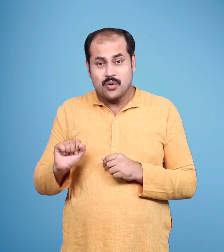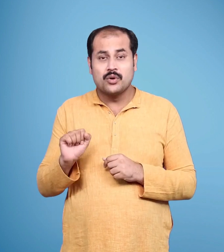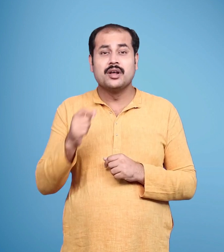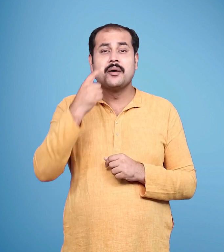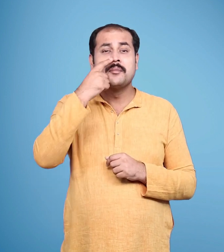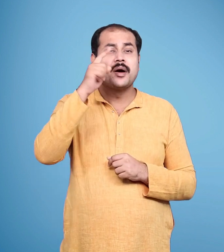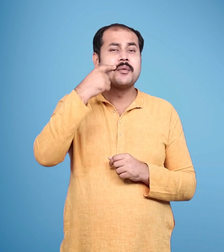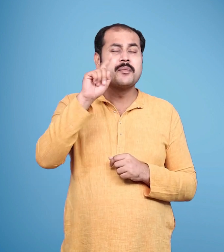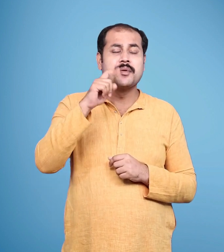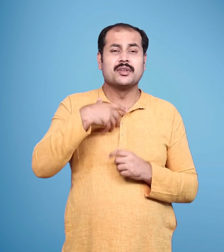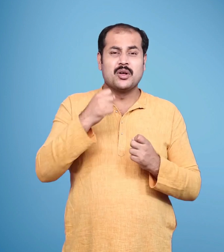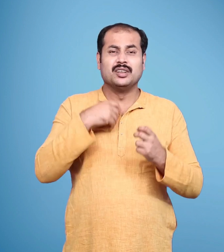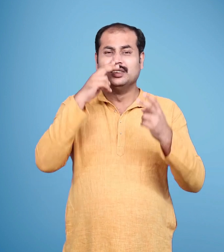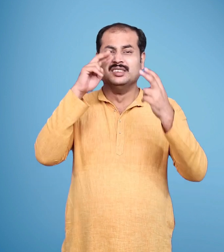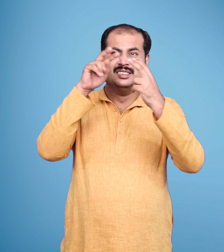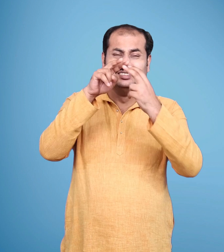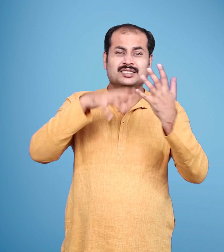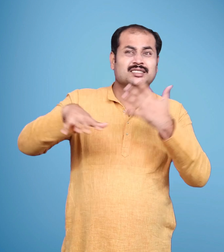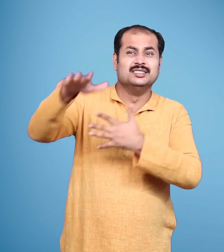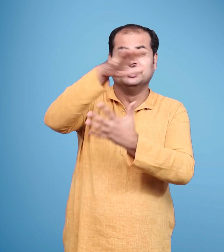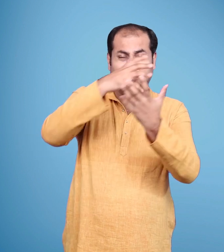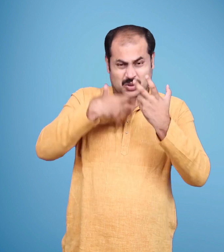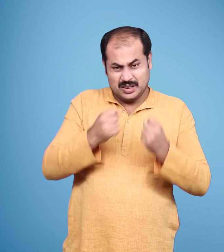ननीहाल में भरत का मन नहीं लग रहा था उचट गया था